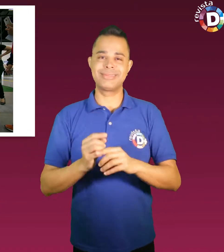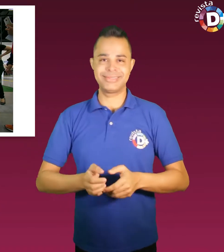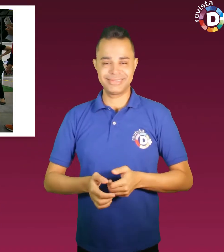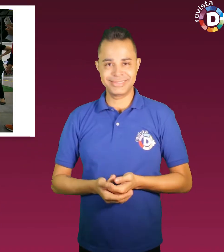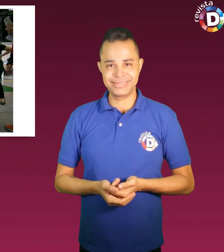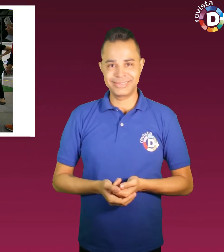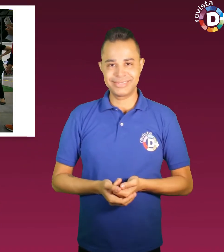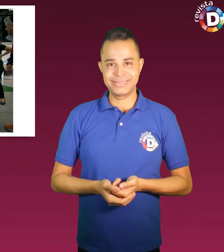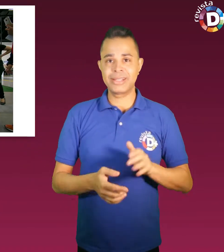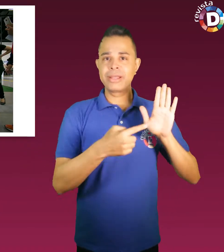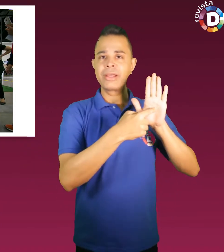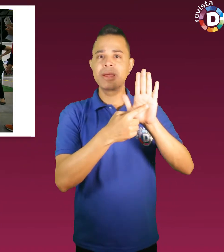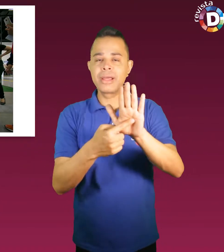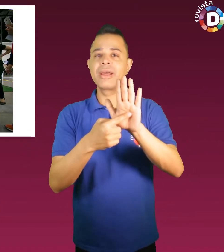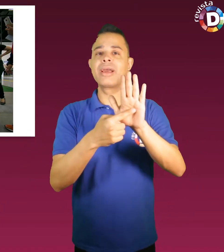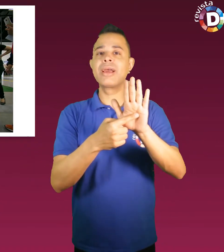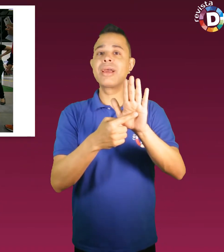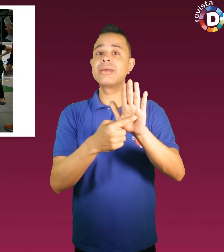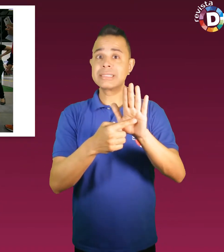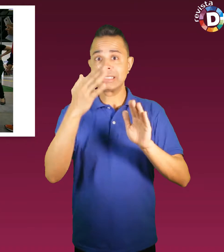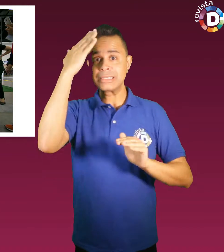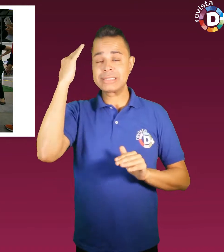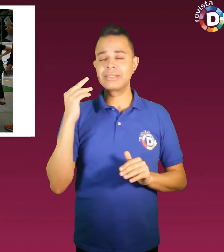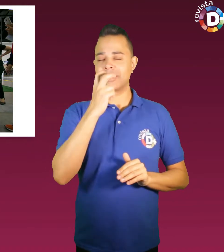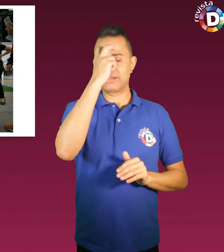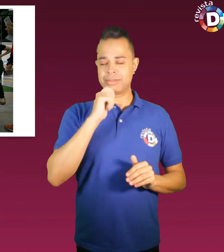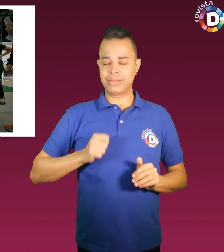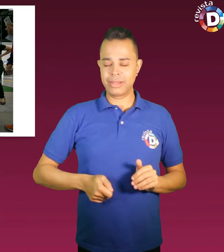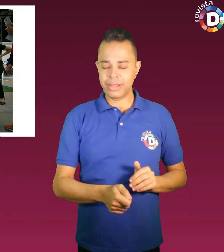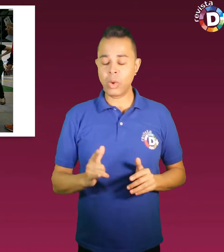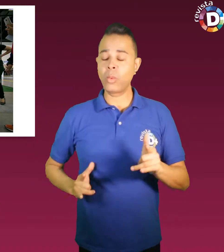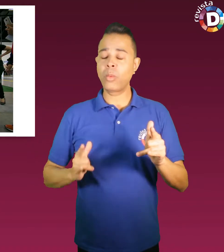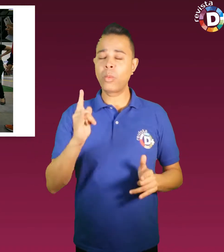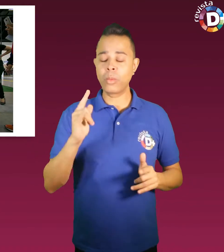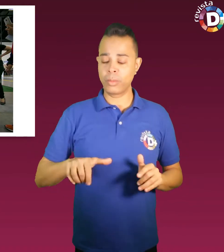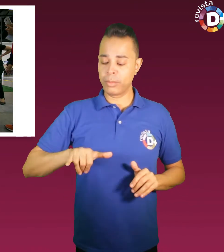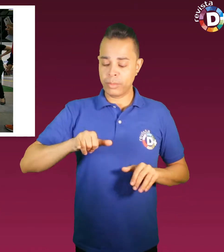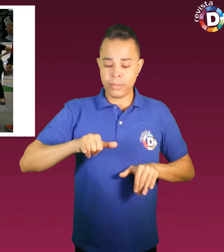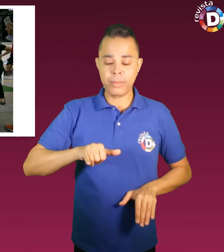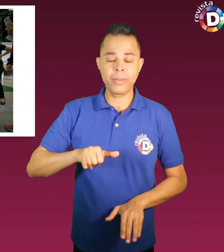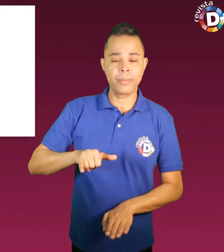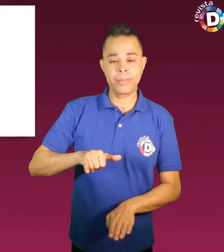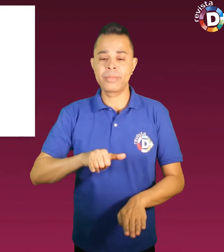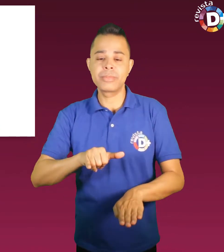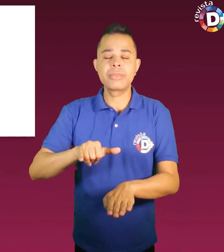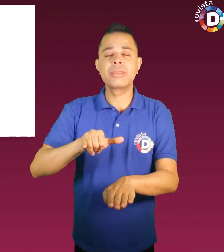Destacamos aqui a Laysa, a Cão Guia Robô, inovação para as pessoas com